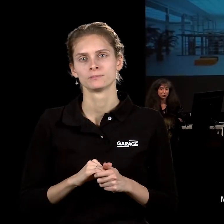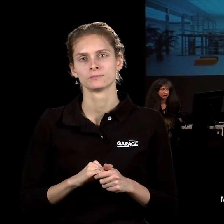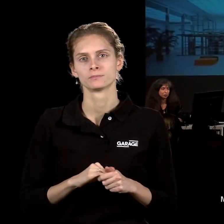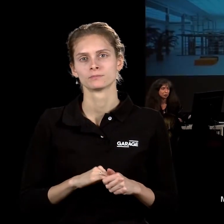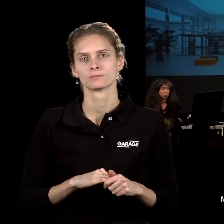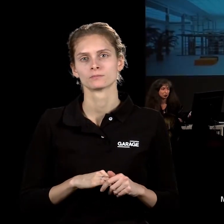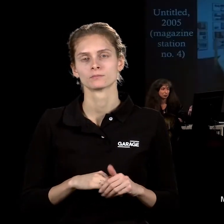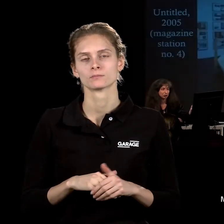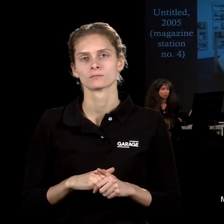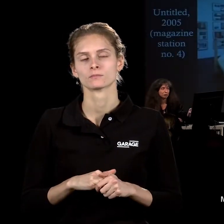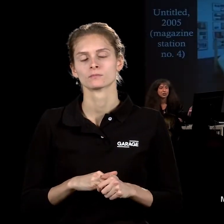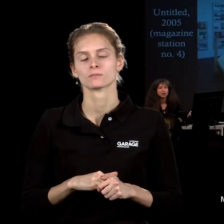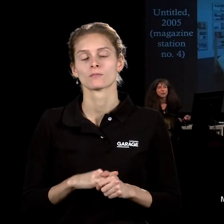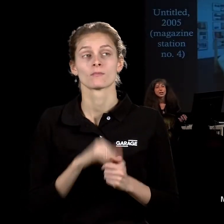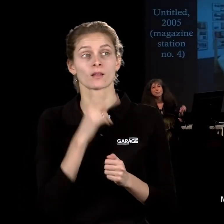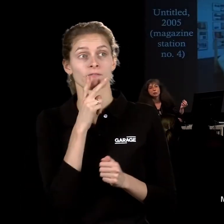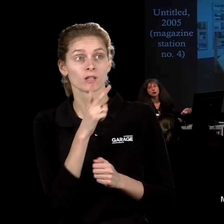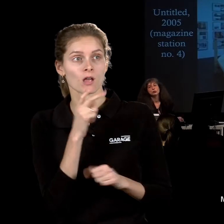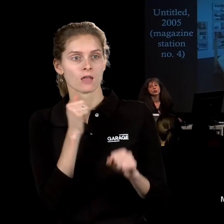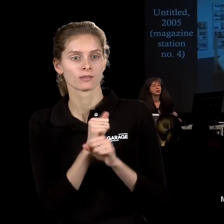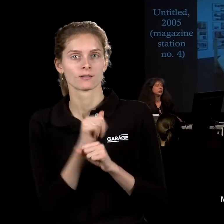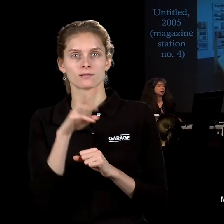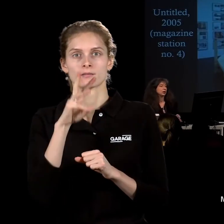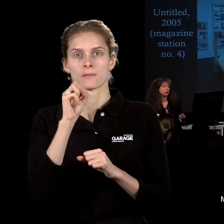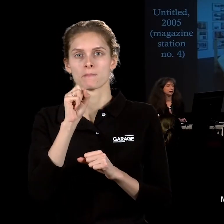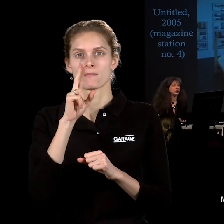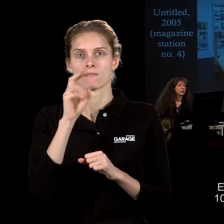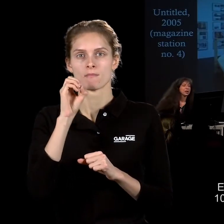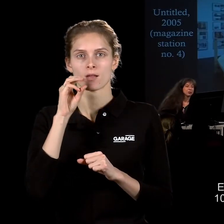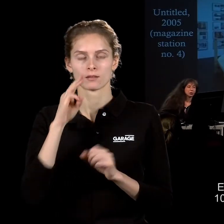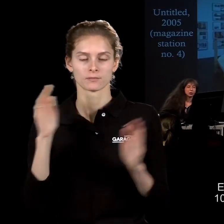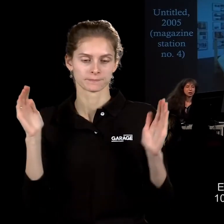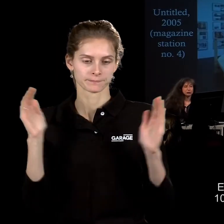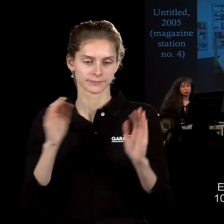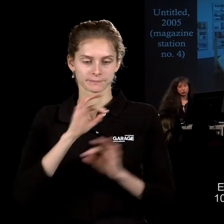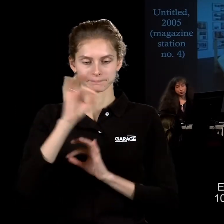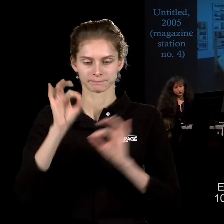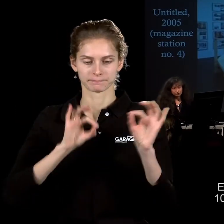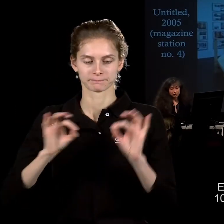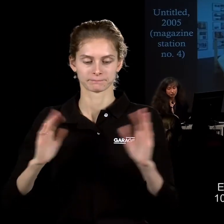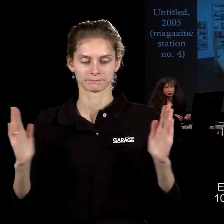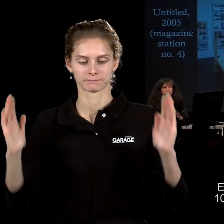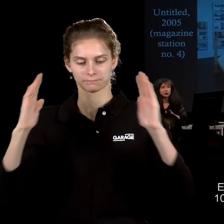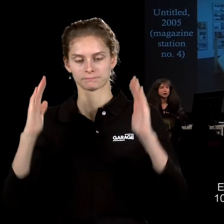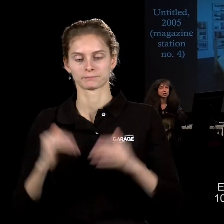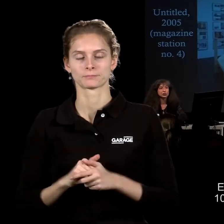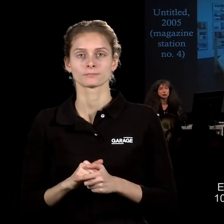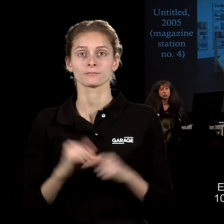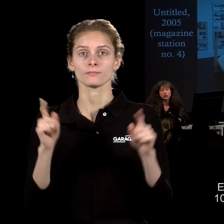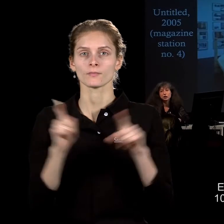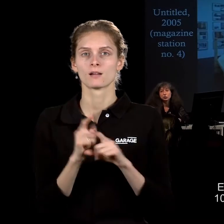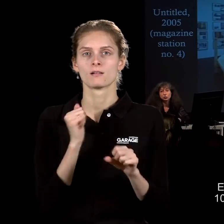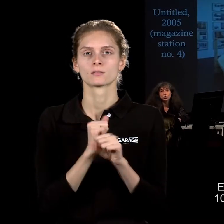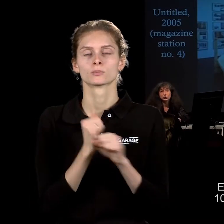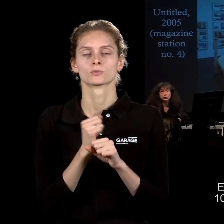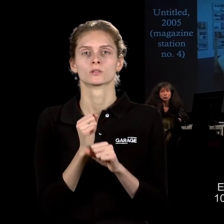масштабе, почти в игрушечном масштабе макета, воспроизводит в своих инсталляциях. Вот такая вот работа, сделанная